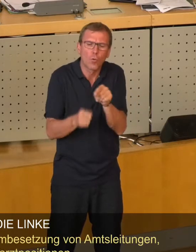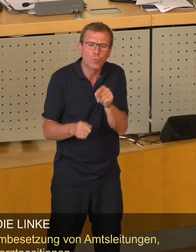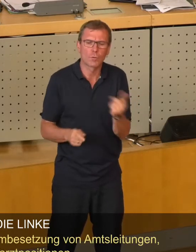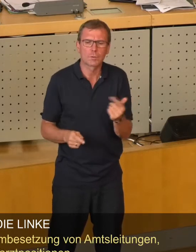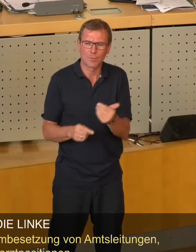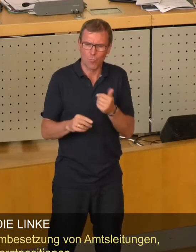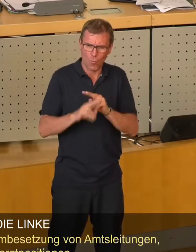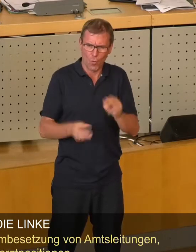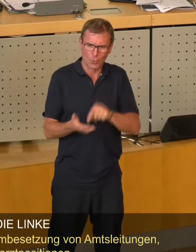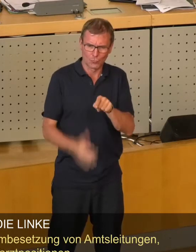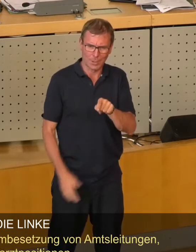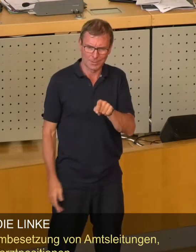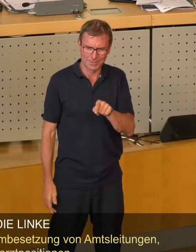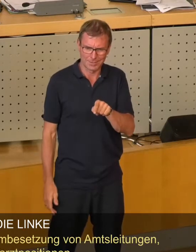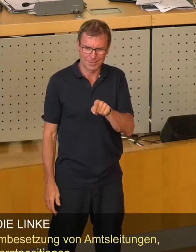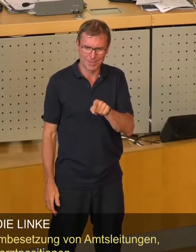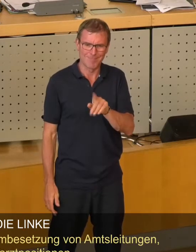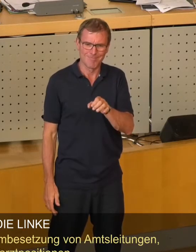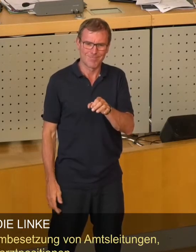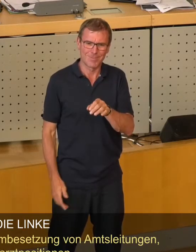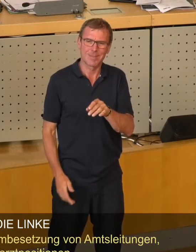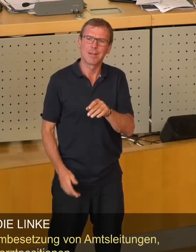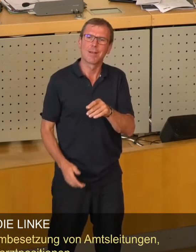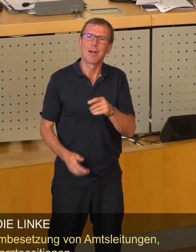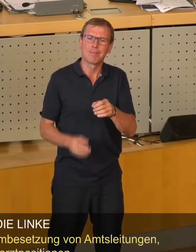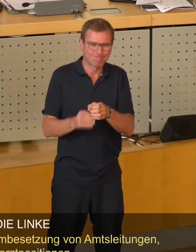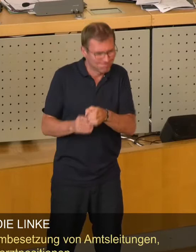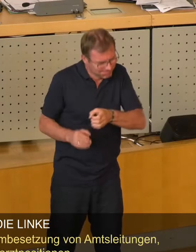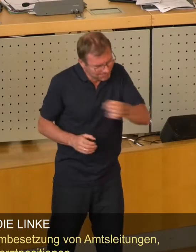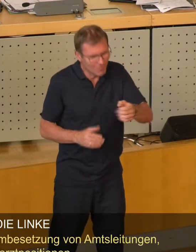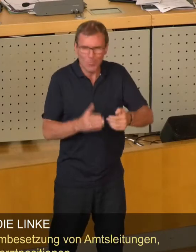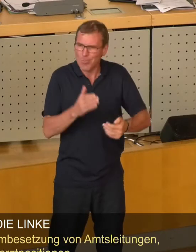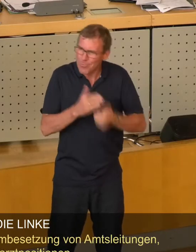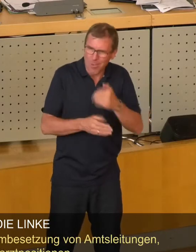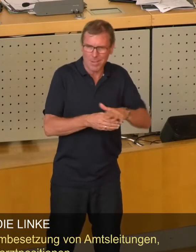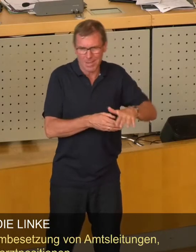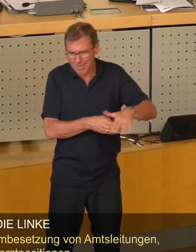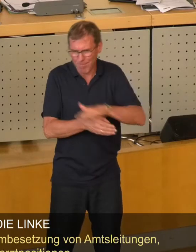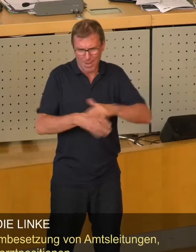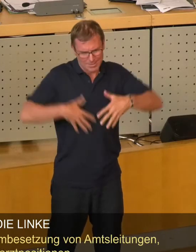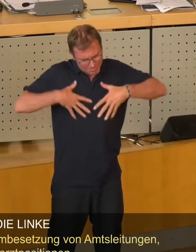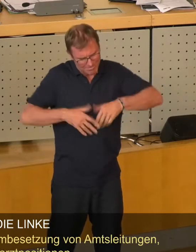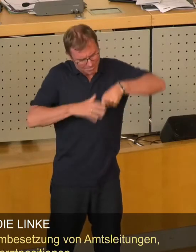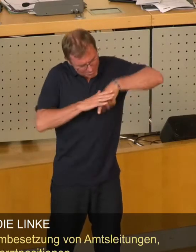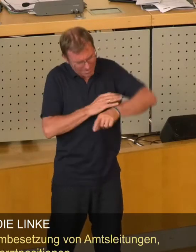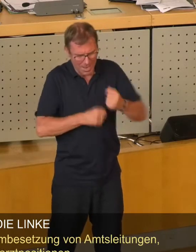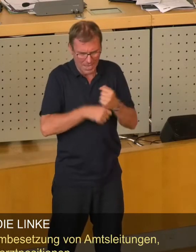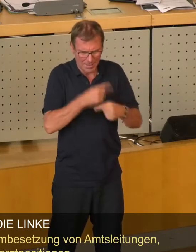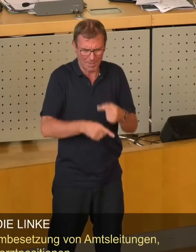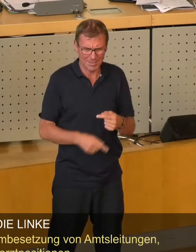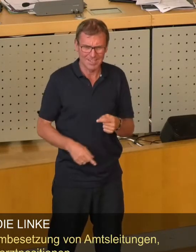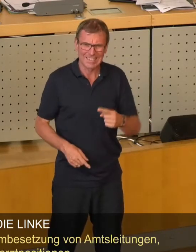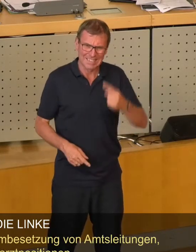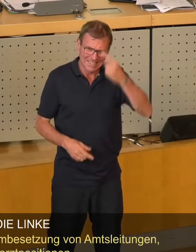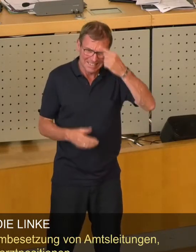verdienten Ruhestand nochmal eben vor die Herausforderung zu stellen, sich auch komplett in neue Materien einzuarbeiten. Ob das der Sache dienlich ist,